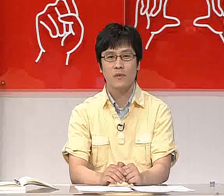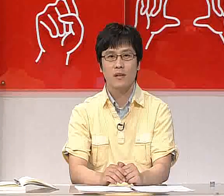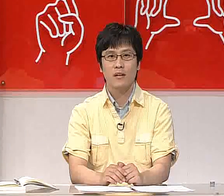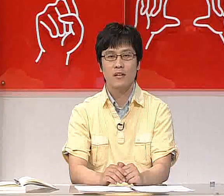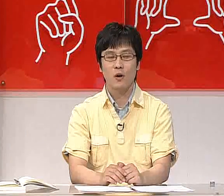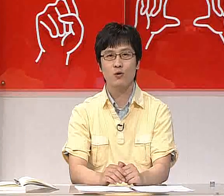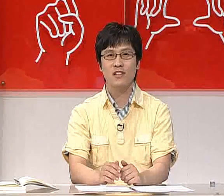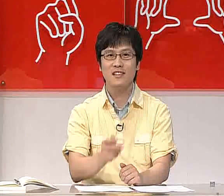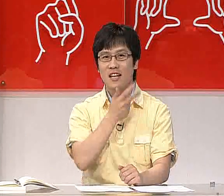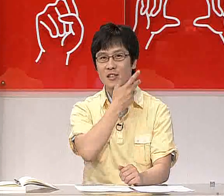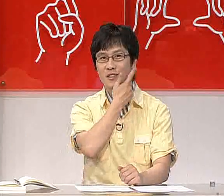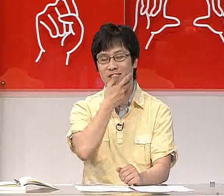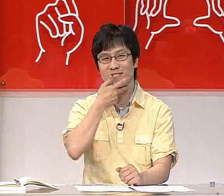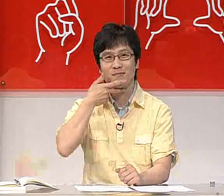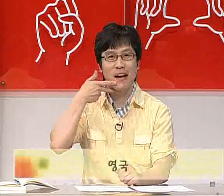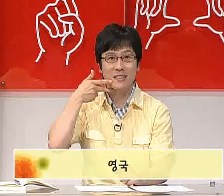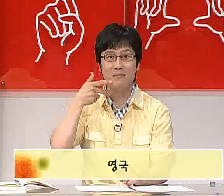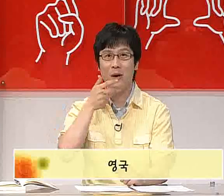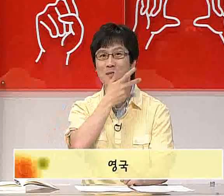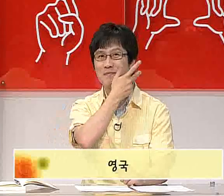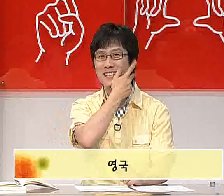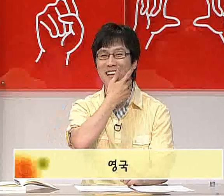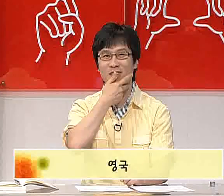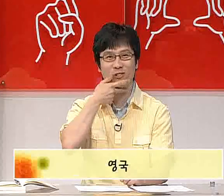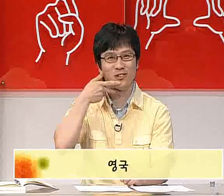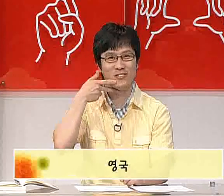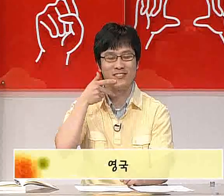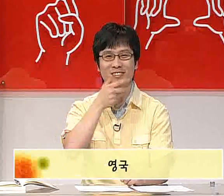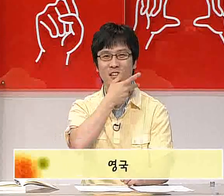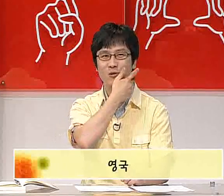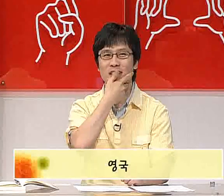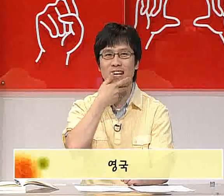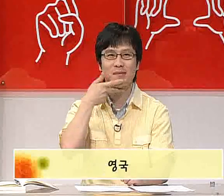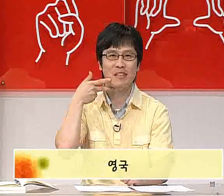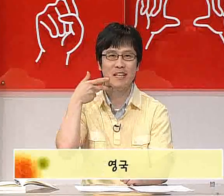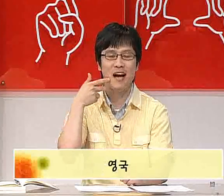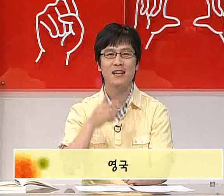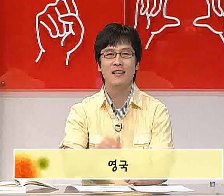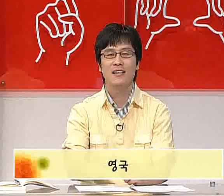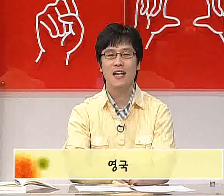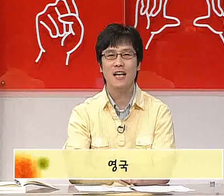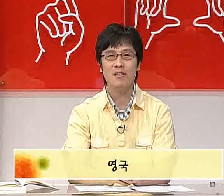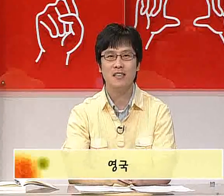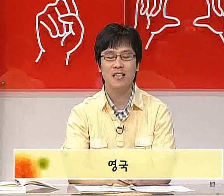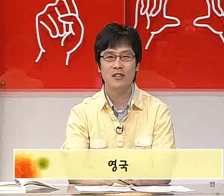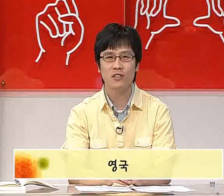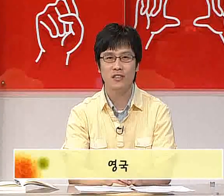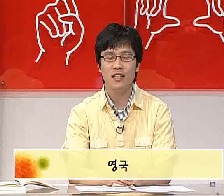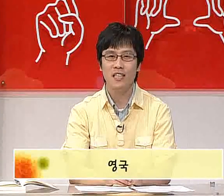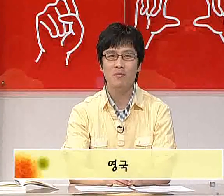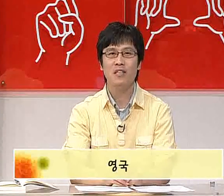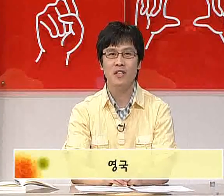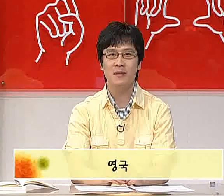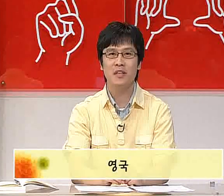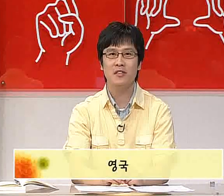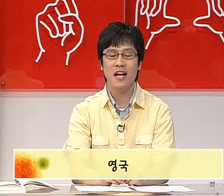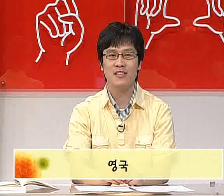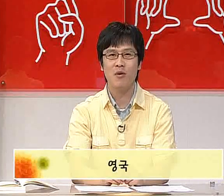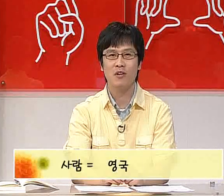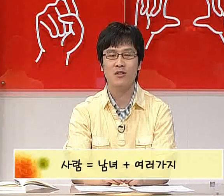영국이라는 단어는 방금 배웠습니다. 영국. 영국 사람입니까? 사람이라는 단어는 이미혜 선생님께서 잘 설명을